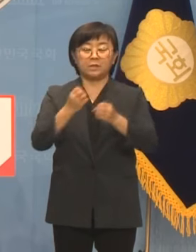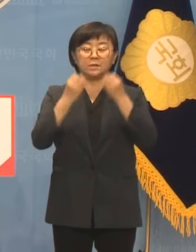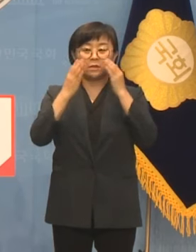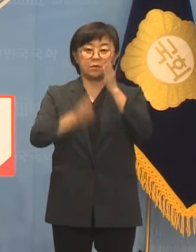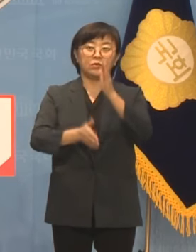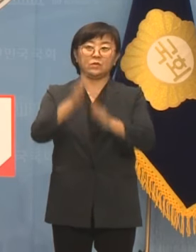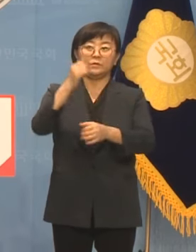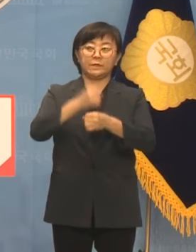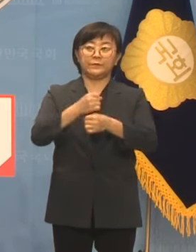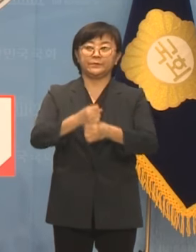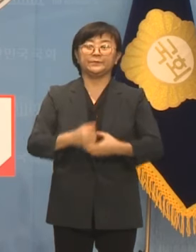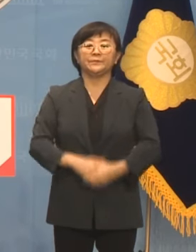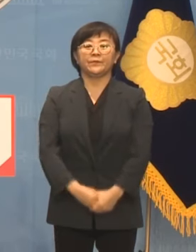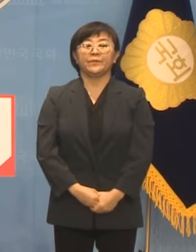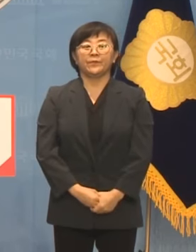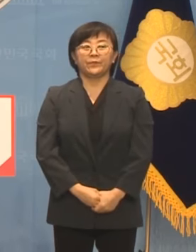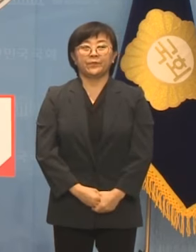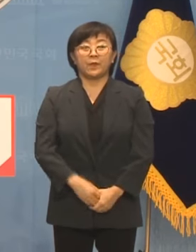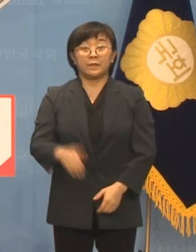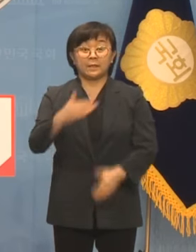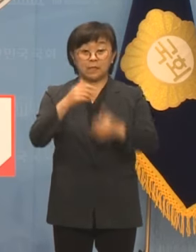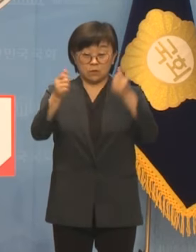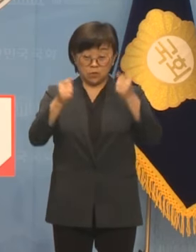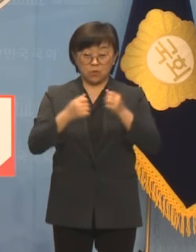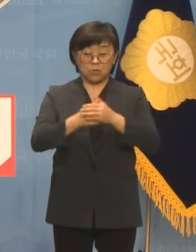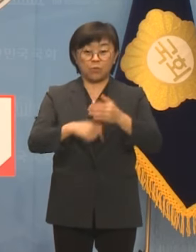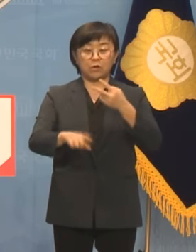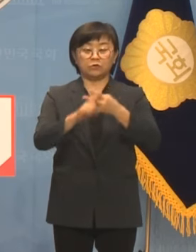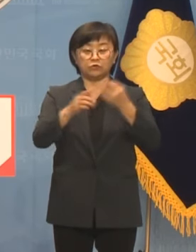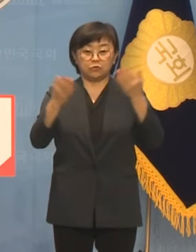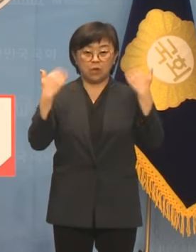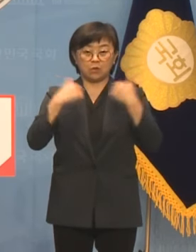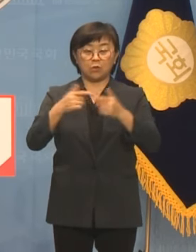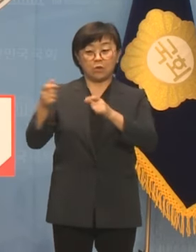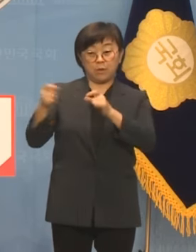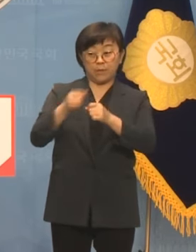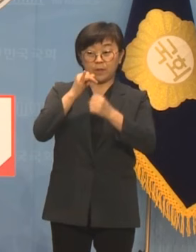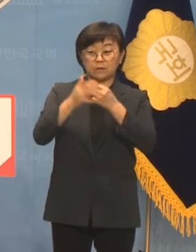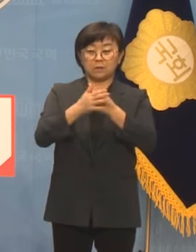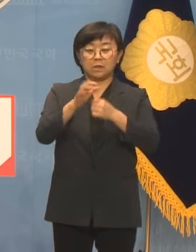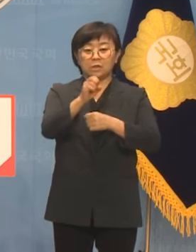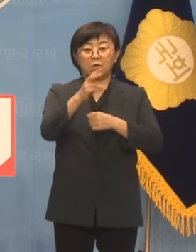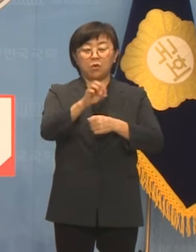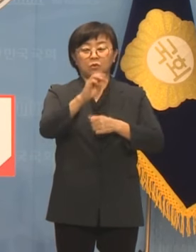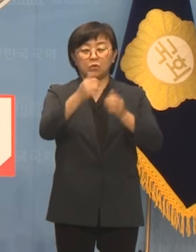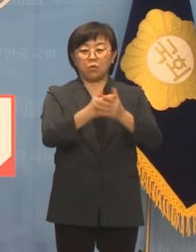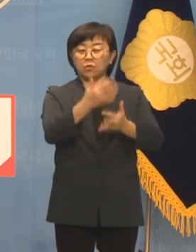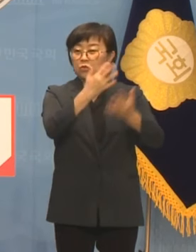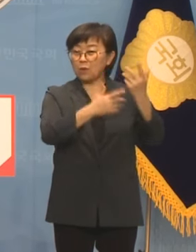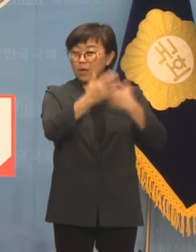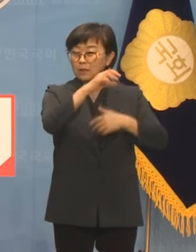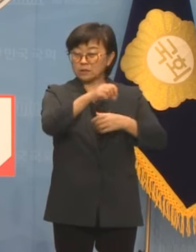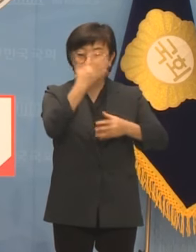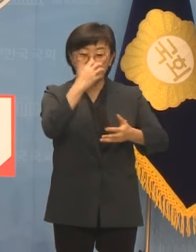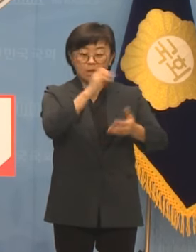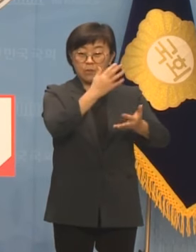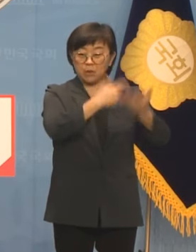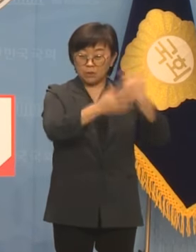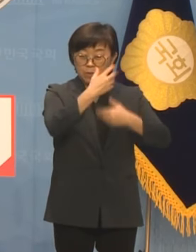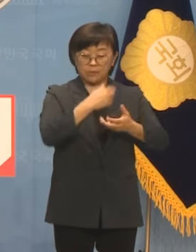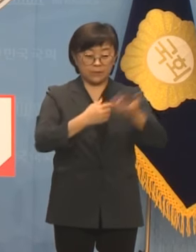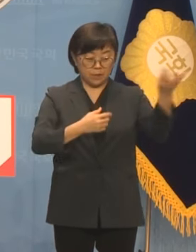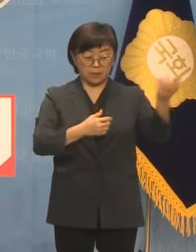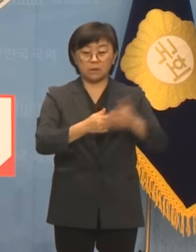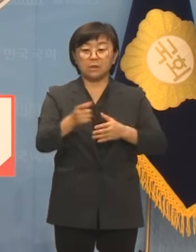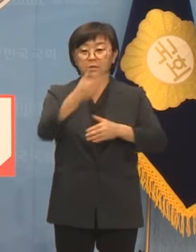구축하도록 하겠습니다. 제가 졸업한 중학교 바로 옆에 위치한 영통 소각장 역시 조속히 이전하고